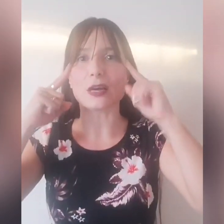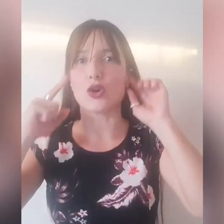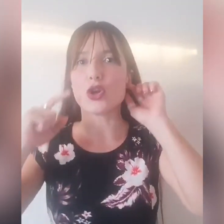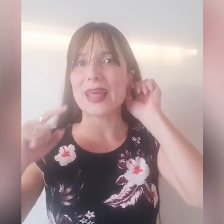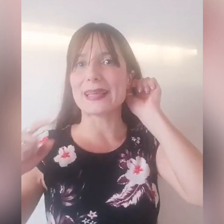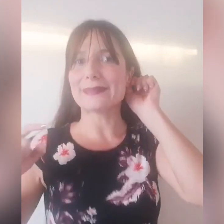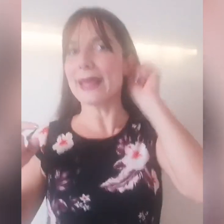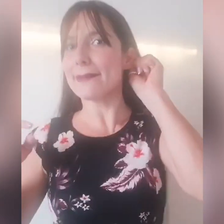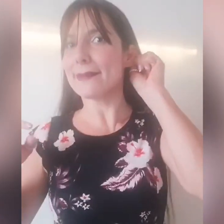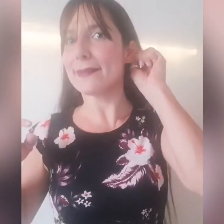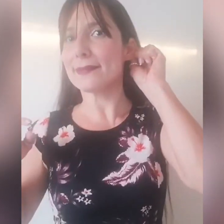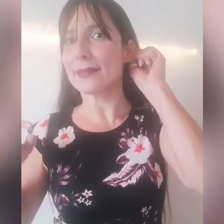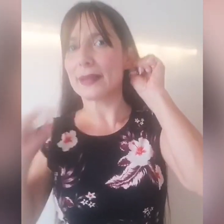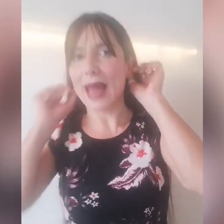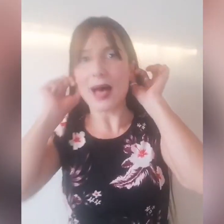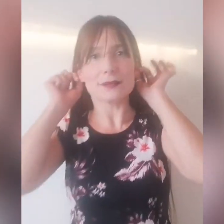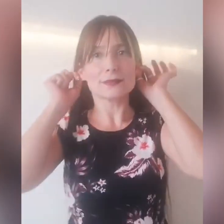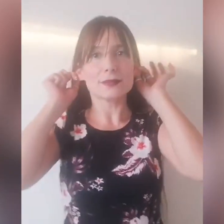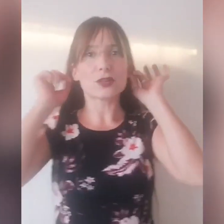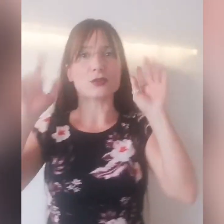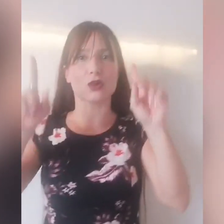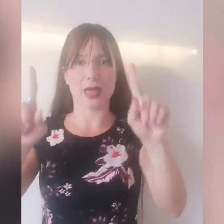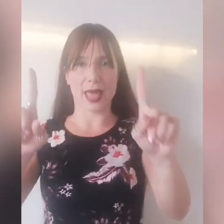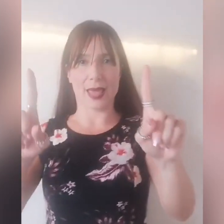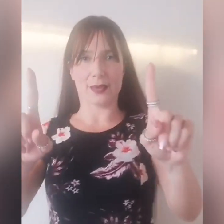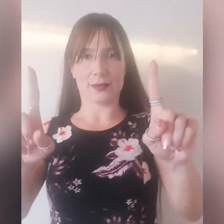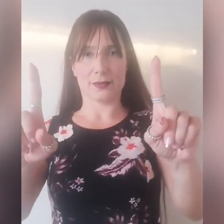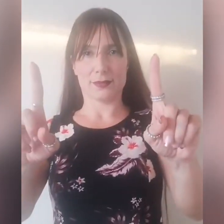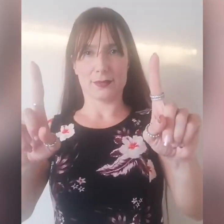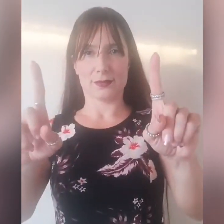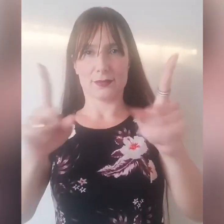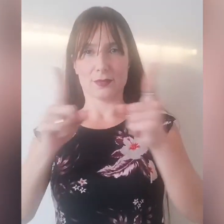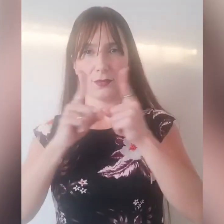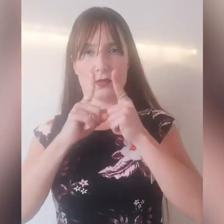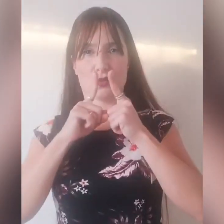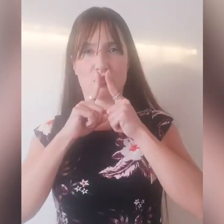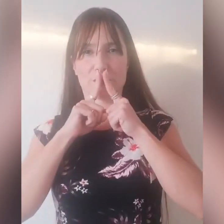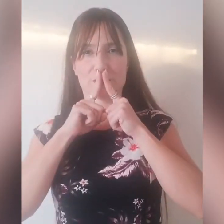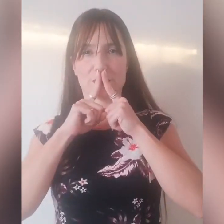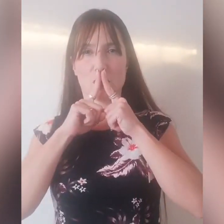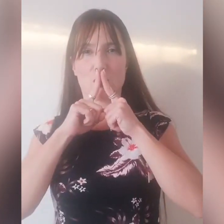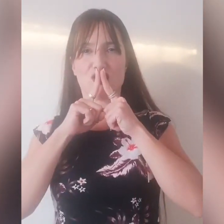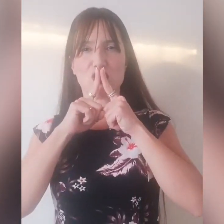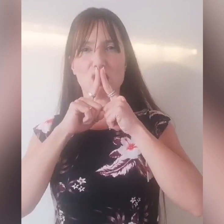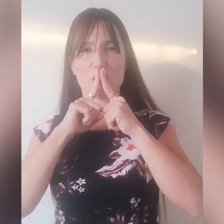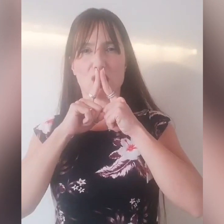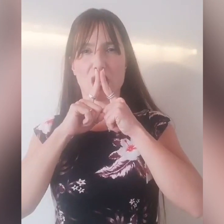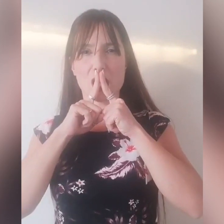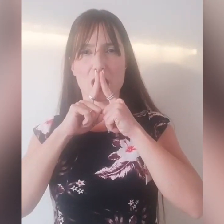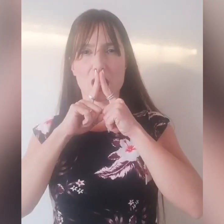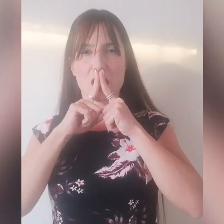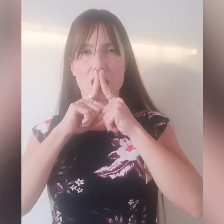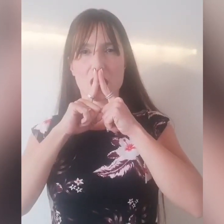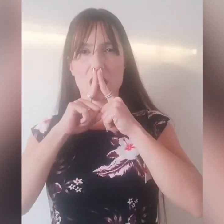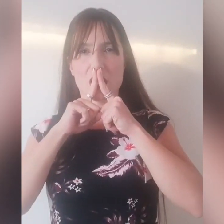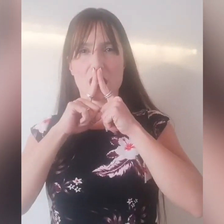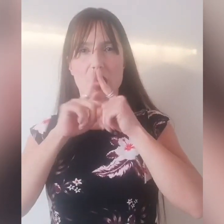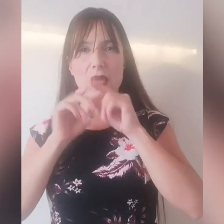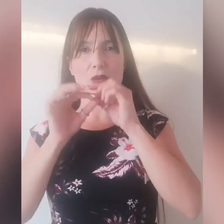con gli orecchi, la ho detto ok, ho cucito la bocca e ho